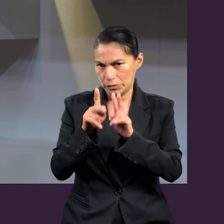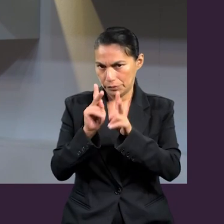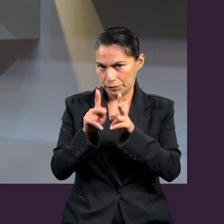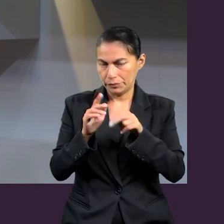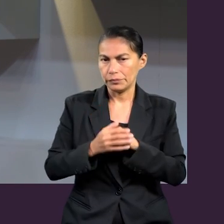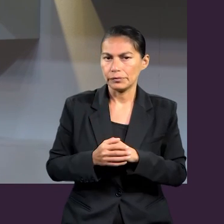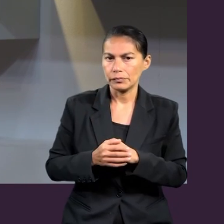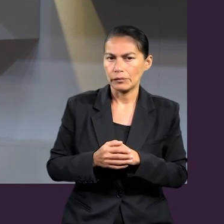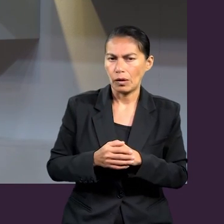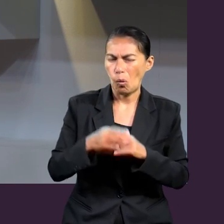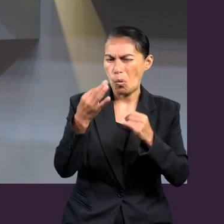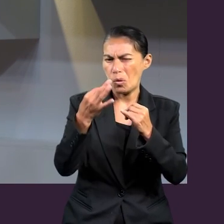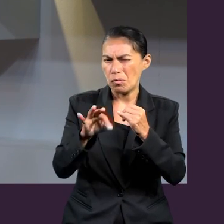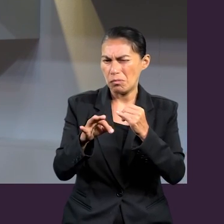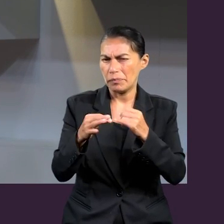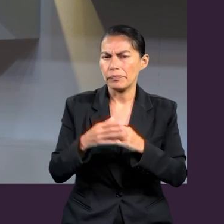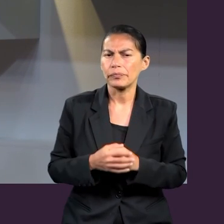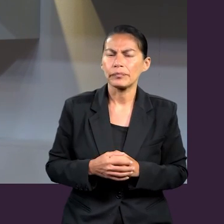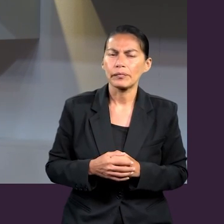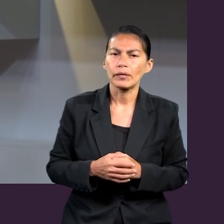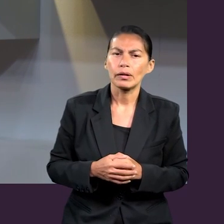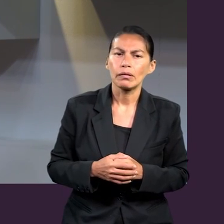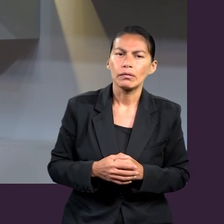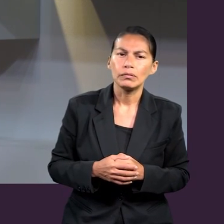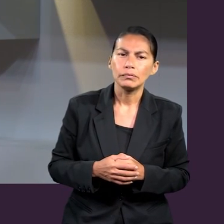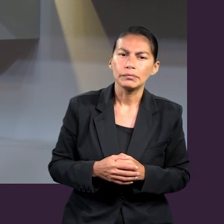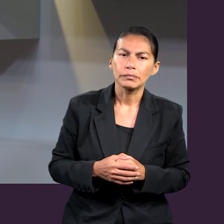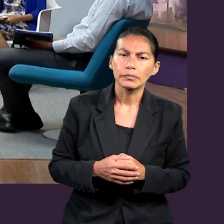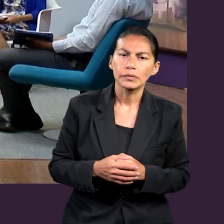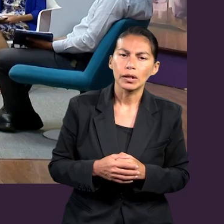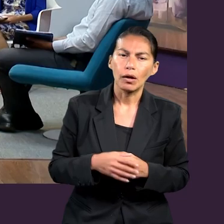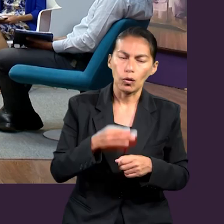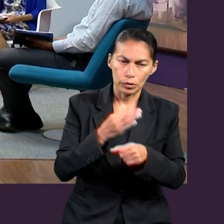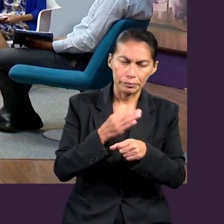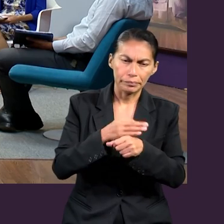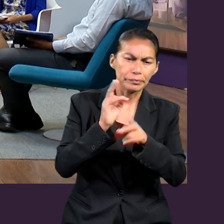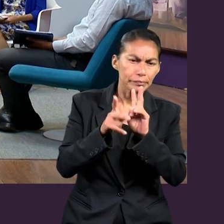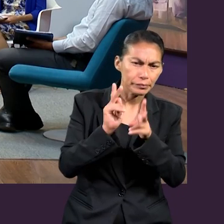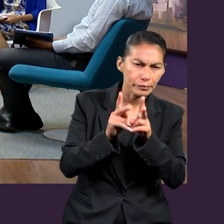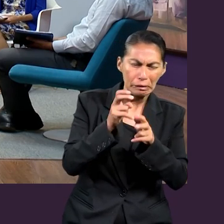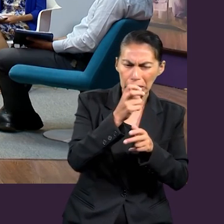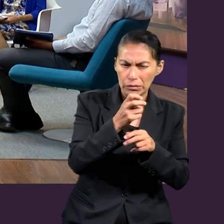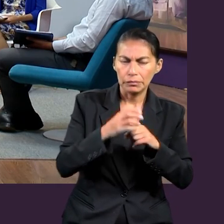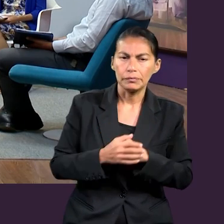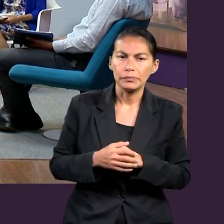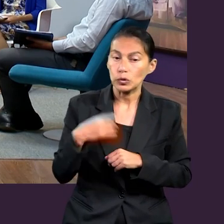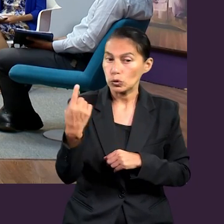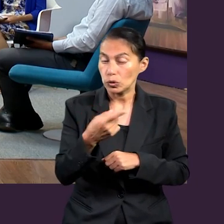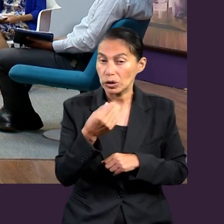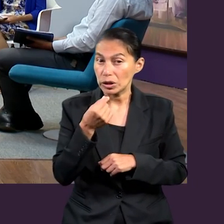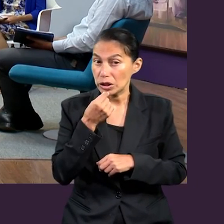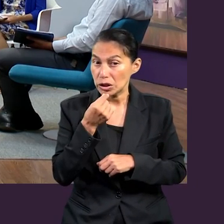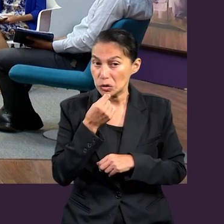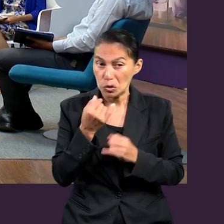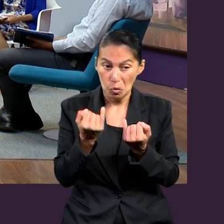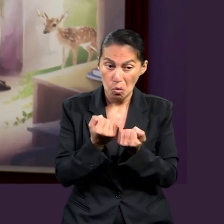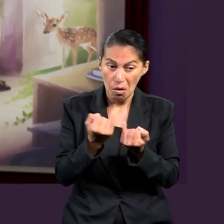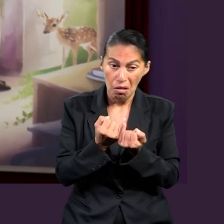la última parte vamos a comentar un poquito más eso que mencionaste, para que no seamos niños fluctuantes, llevados por